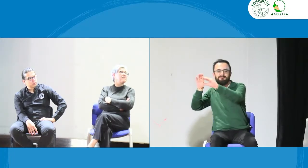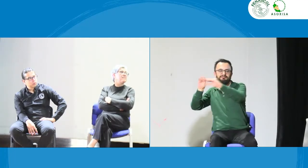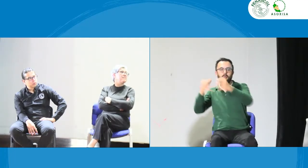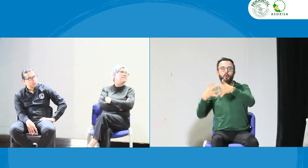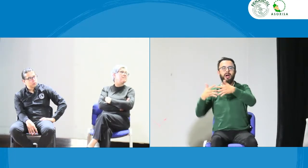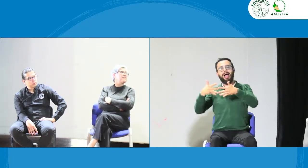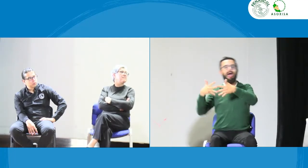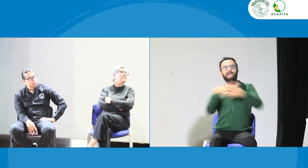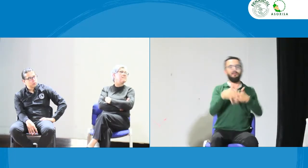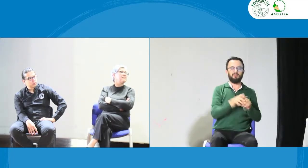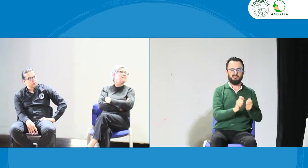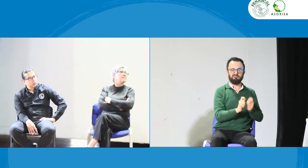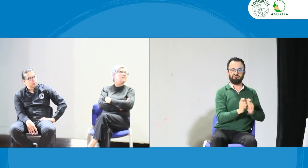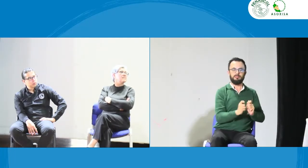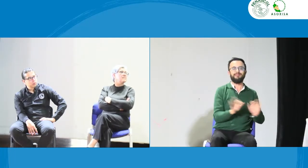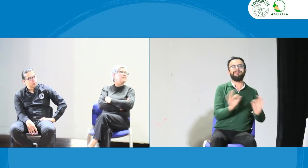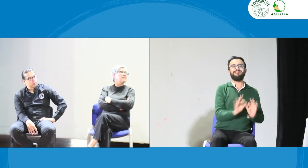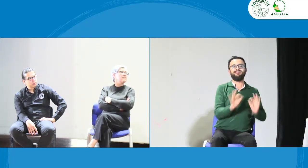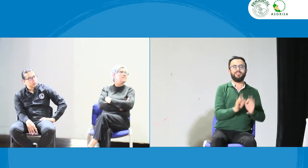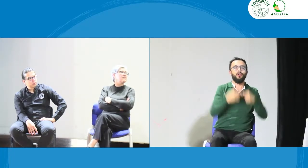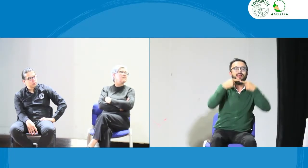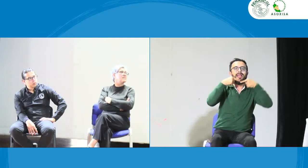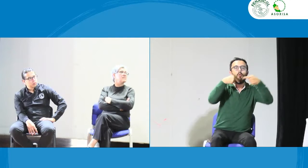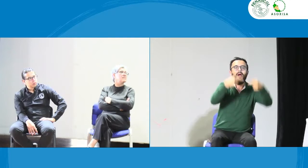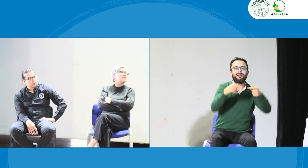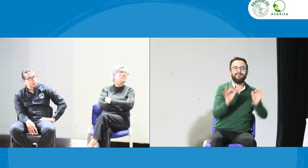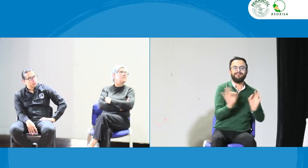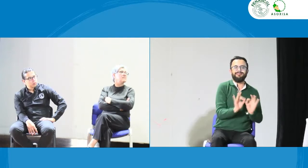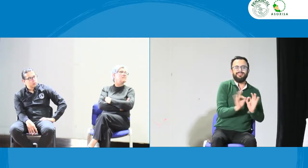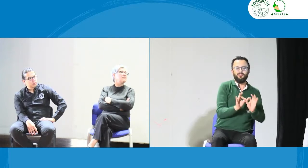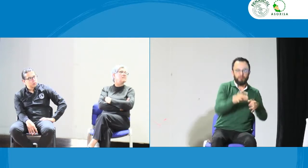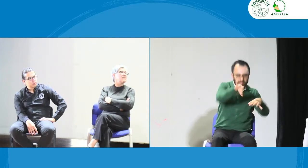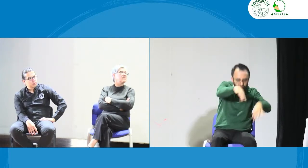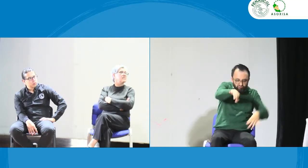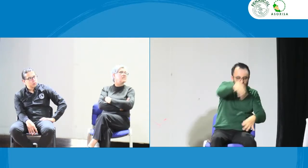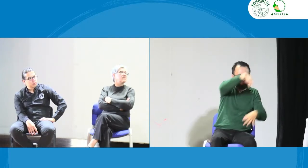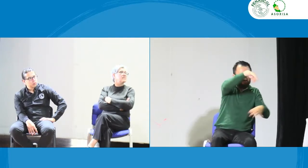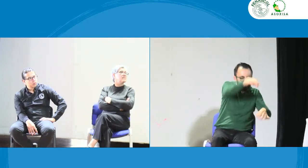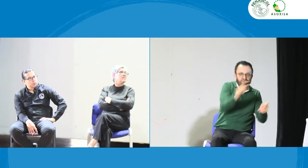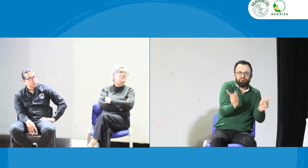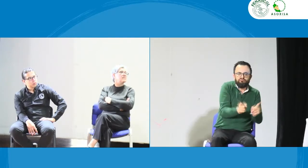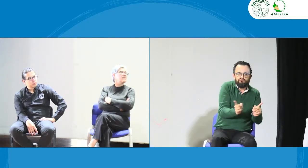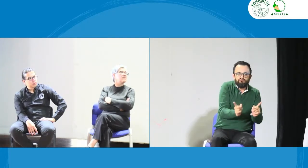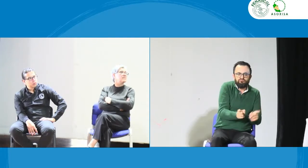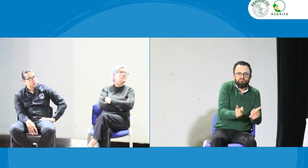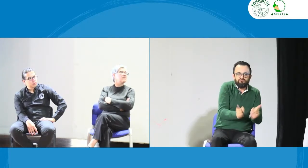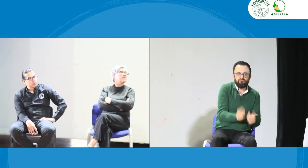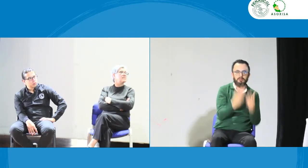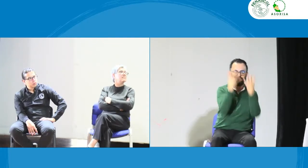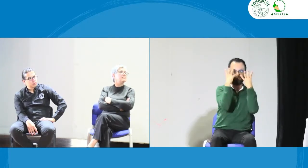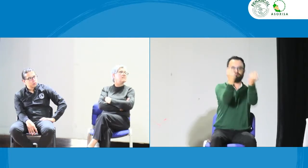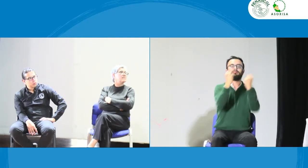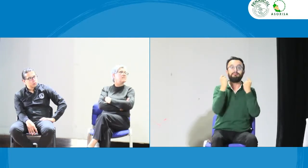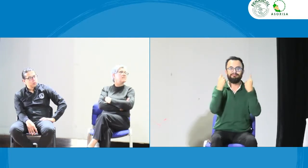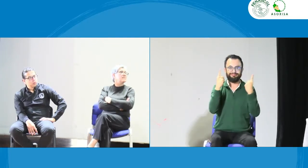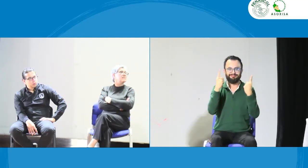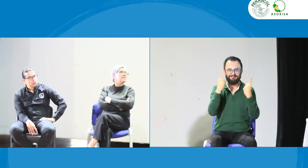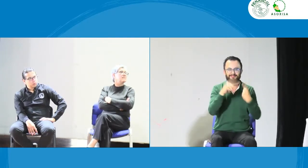Y pues requiere unos ajustes también, unos ajustes que lleven también a tener una versión de lenguaje sencillo